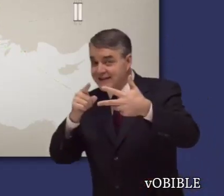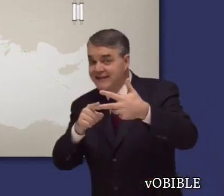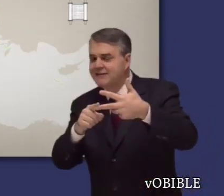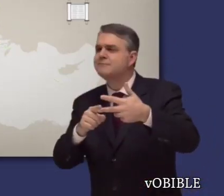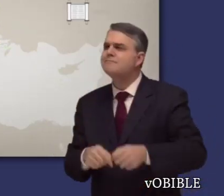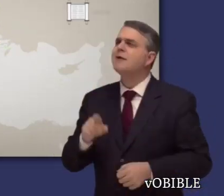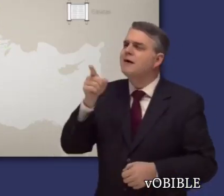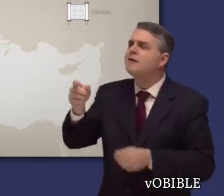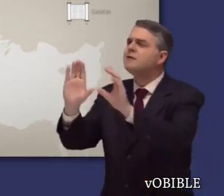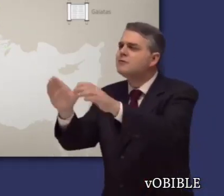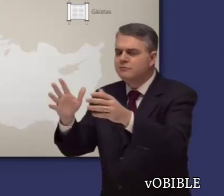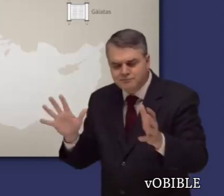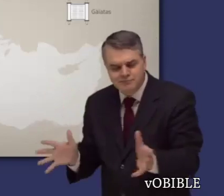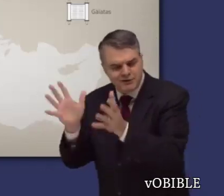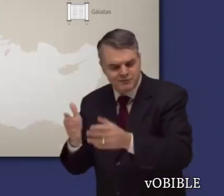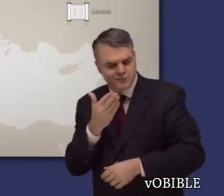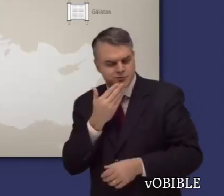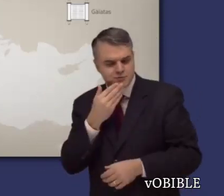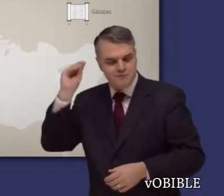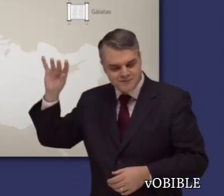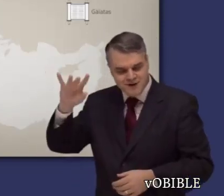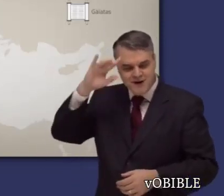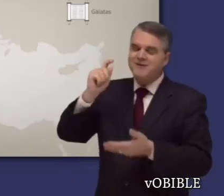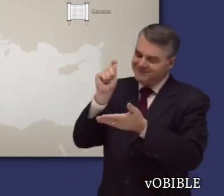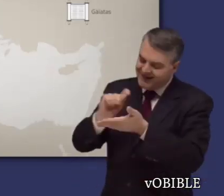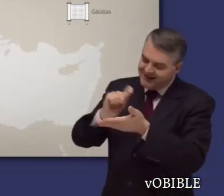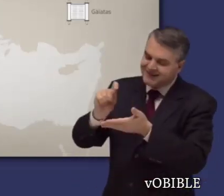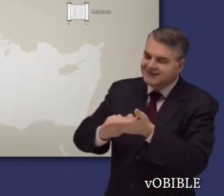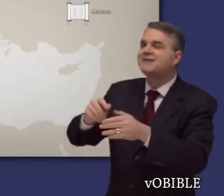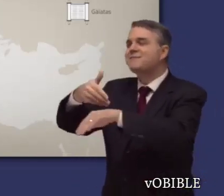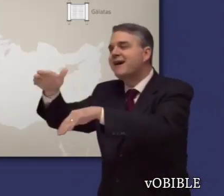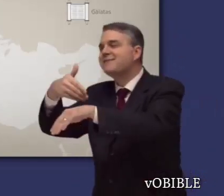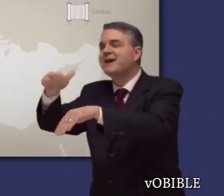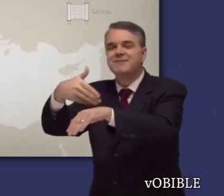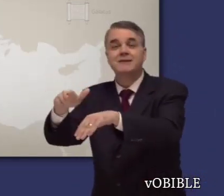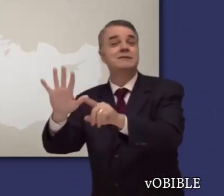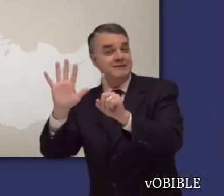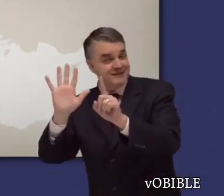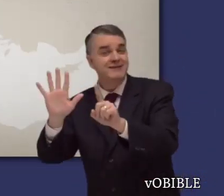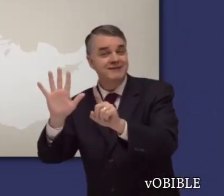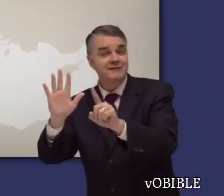Durante su segundo y tercer viaje, Pablo escribe seis cartas bajo inspiración.